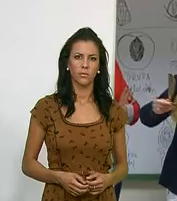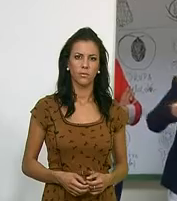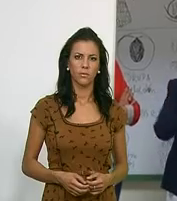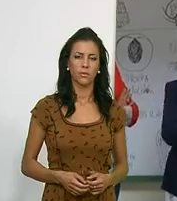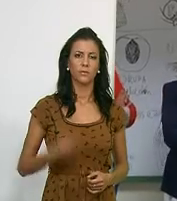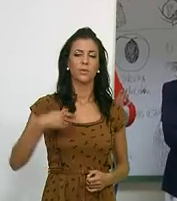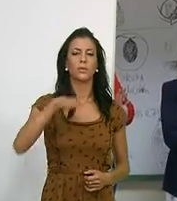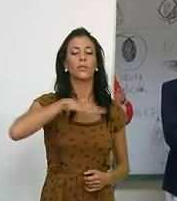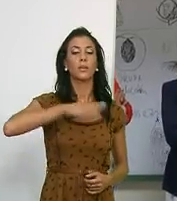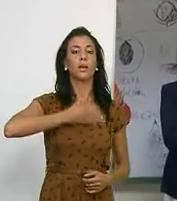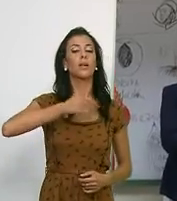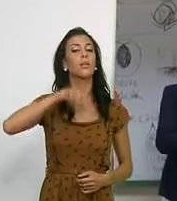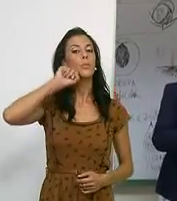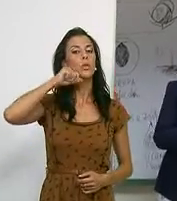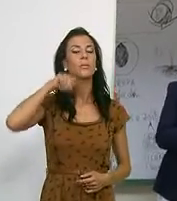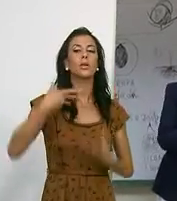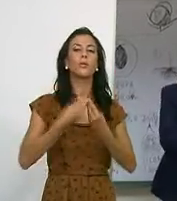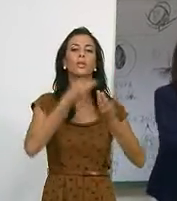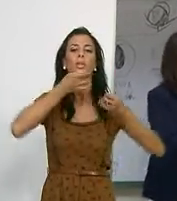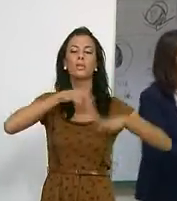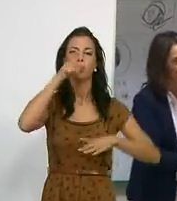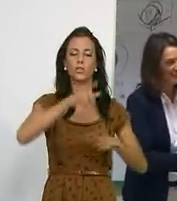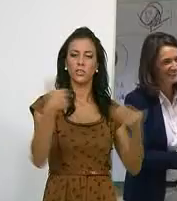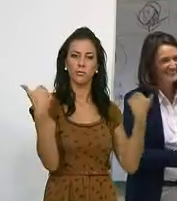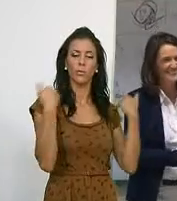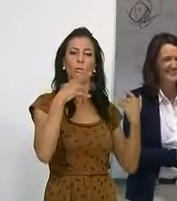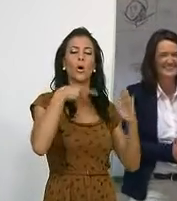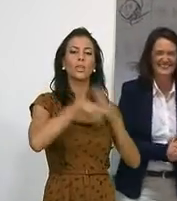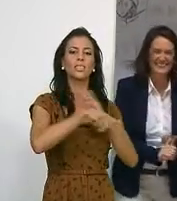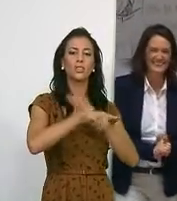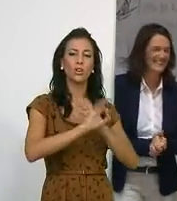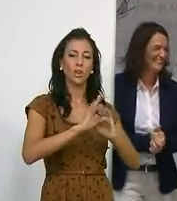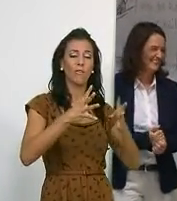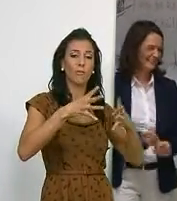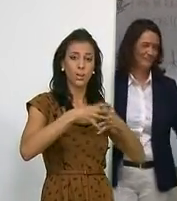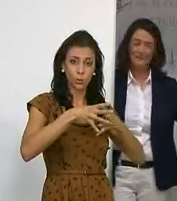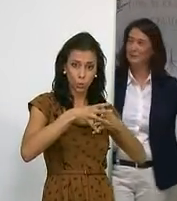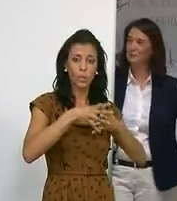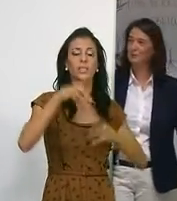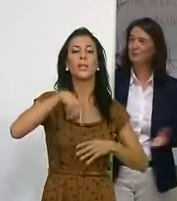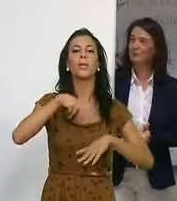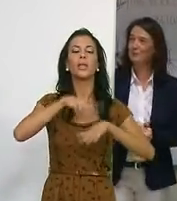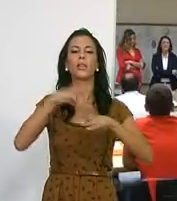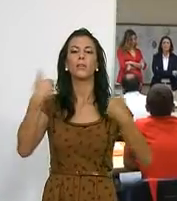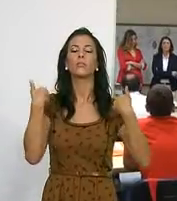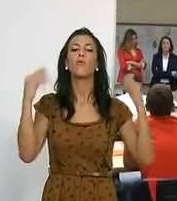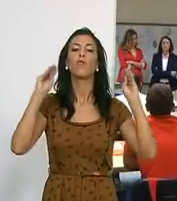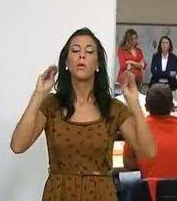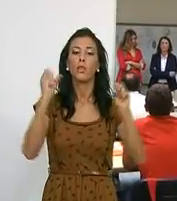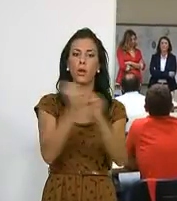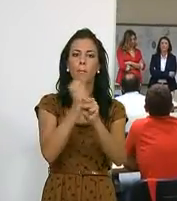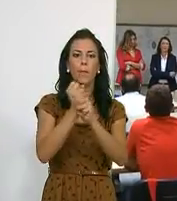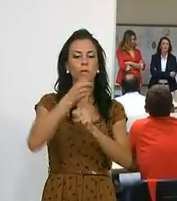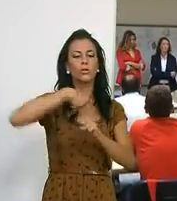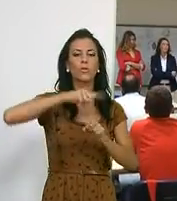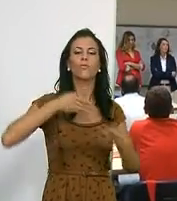La primera edil modereña, acompañada por el Teniente de Alcalde de Gestión de Infraestructuras y la edil de Formación y